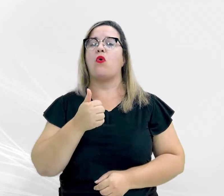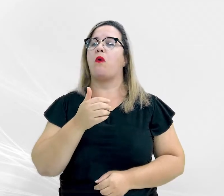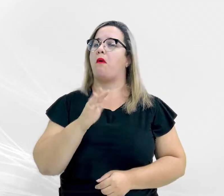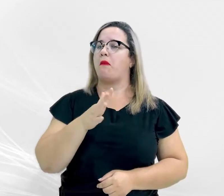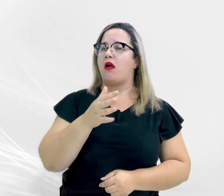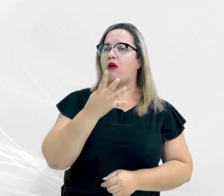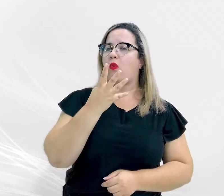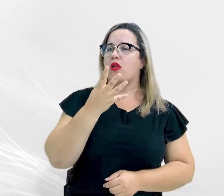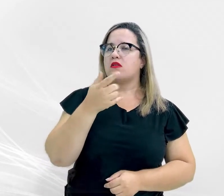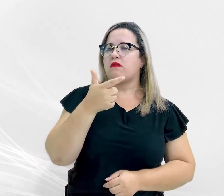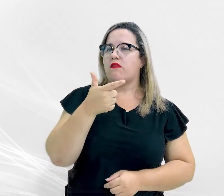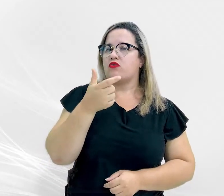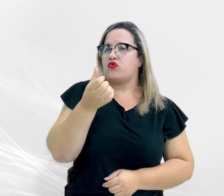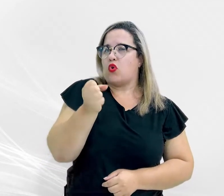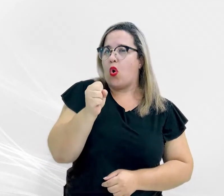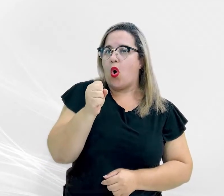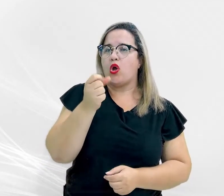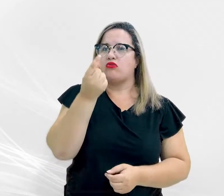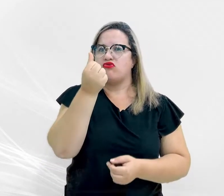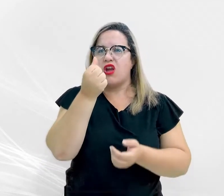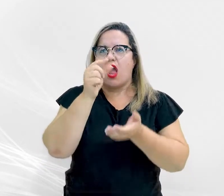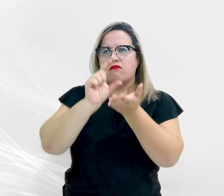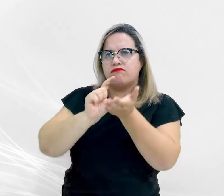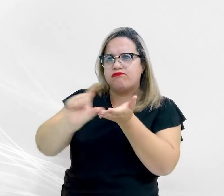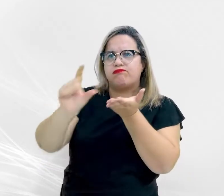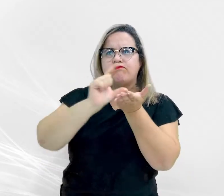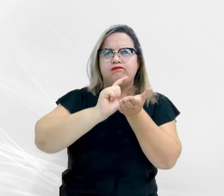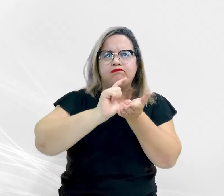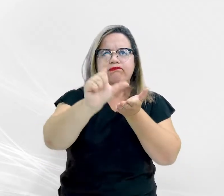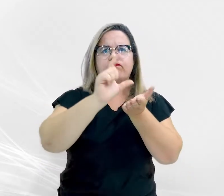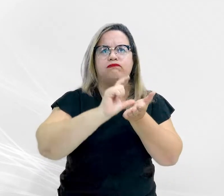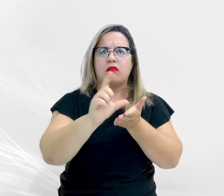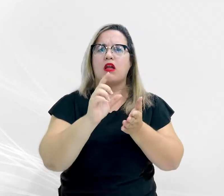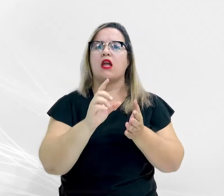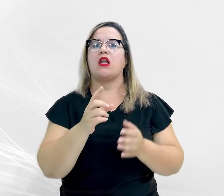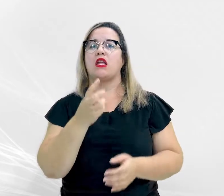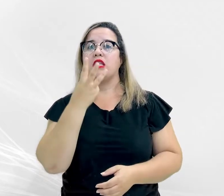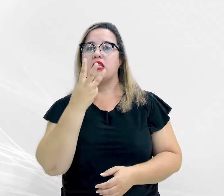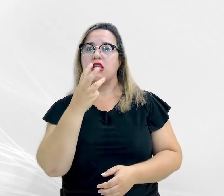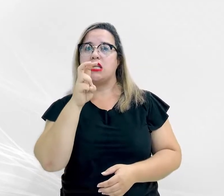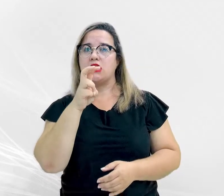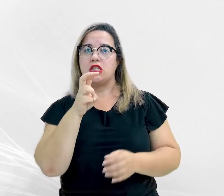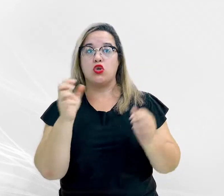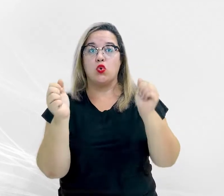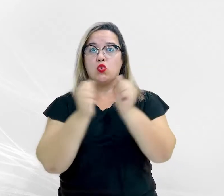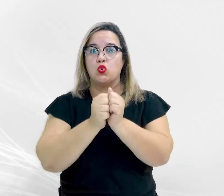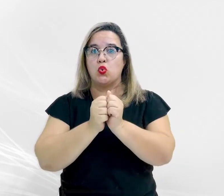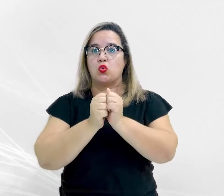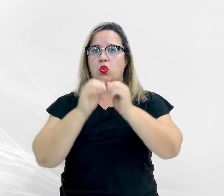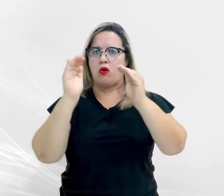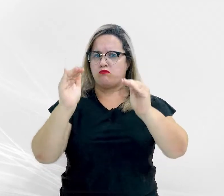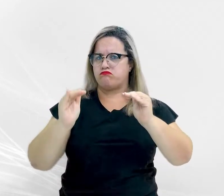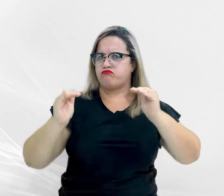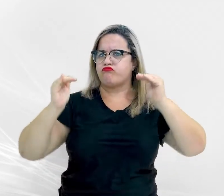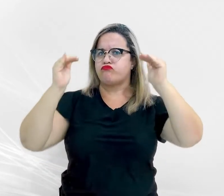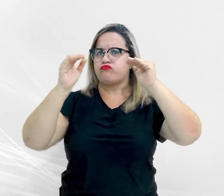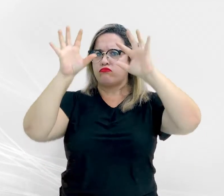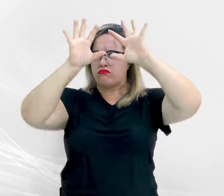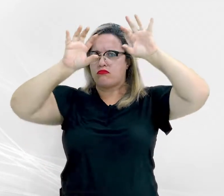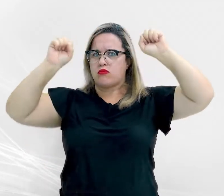recursos junto ao Superior Tribunal de Justiça e 35 junto ao Supremo Tribunal Federal. Nesse mesmo período, o Nari